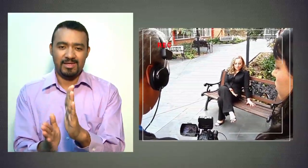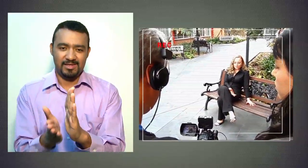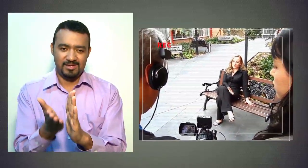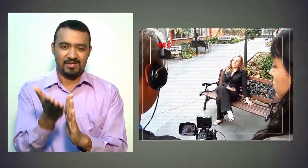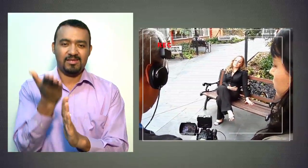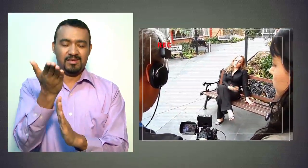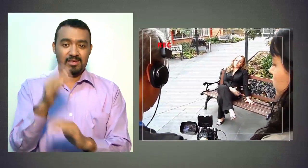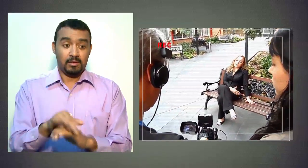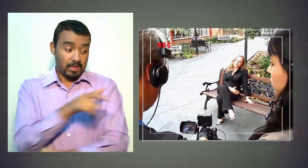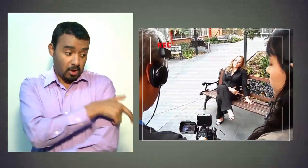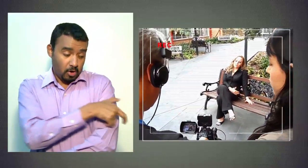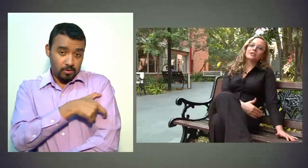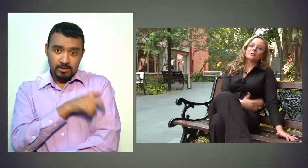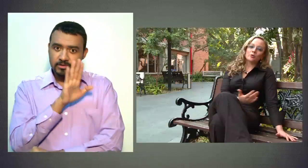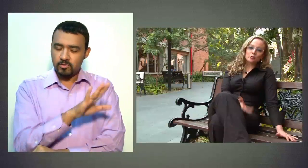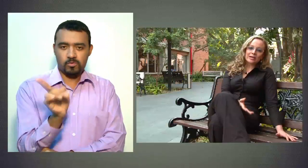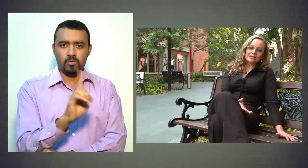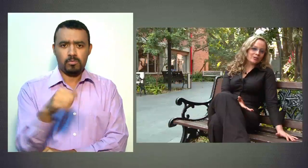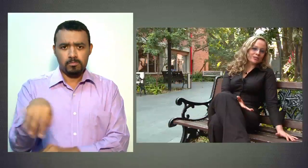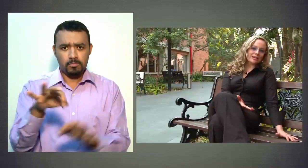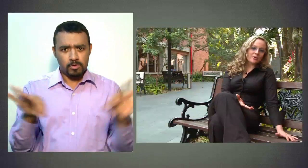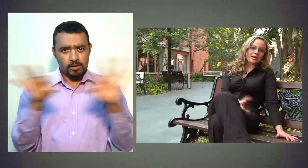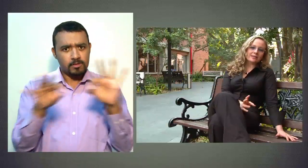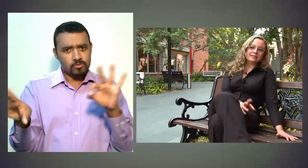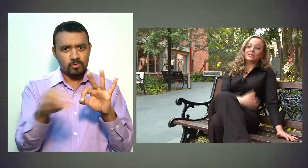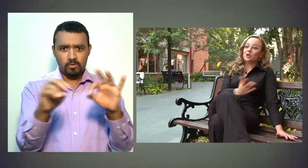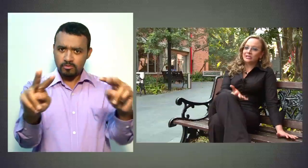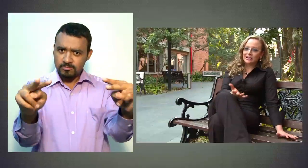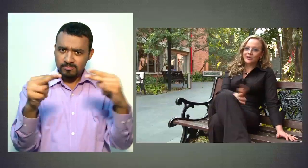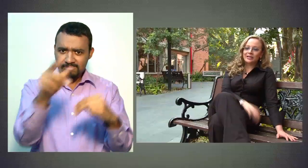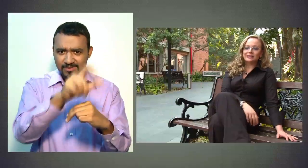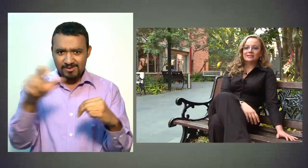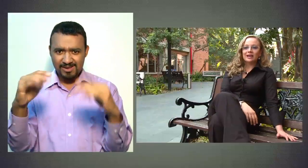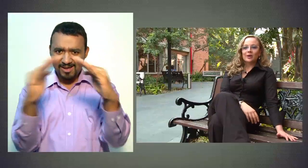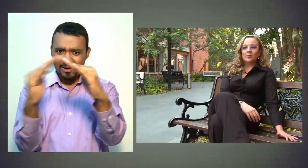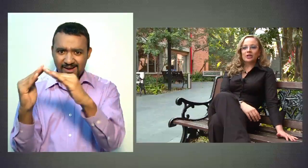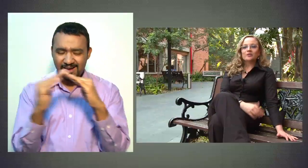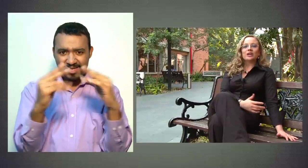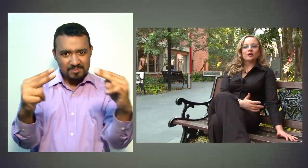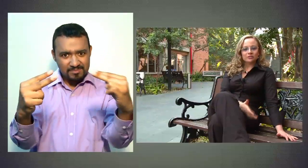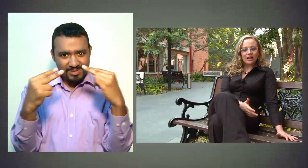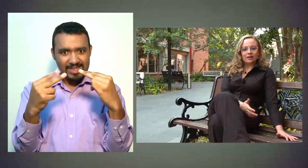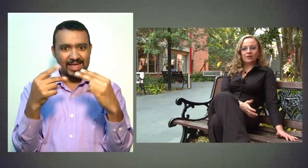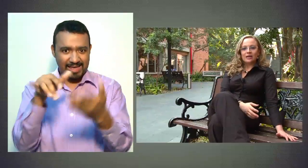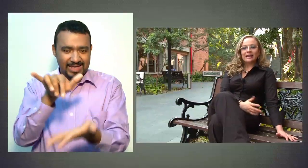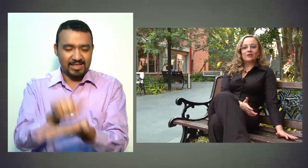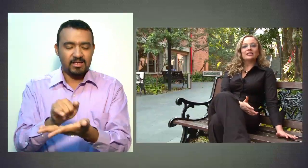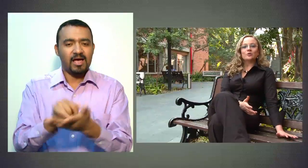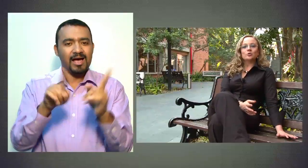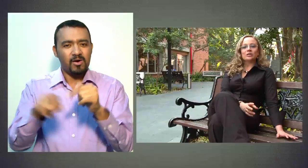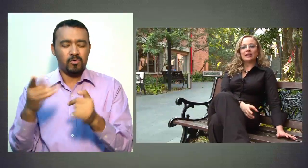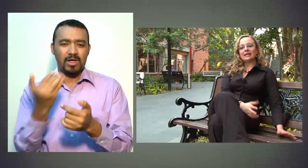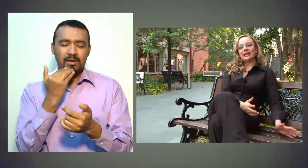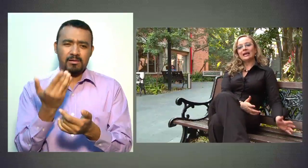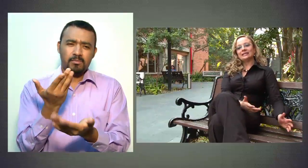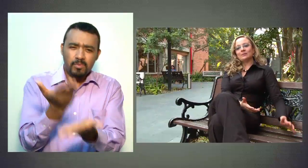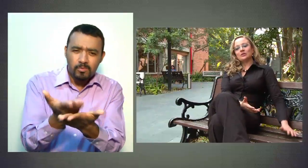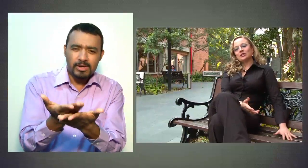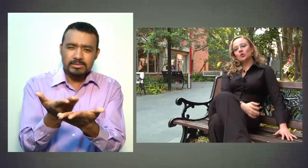que no solamente es por parte del Comité, sino de ustedes, señores televidentes, señoras televidentes, porque nos han contado que no les gusta y que estamos haciendo